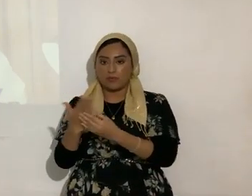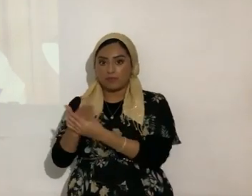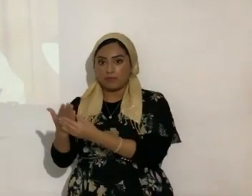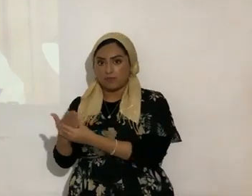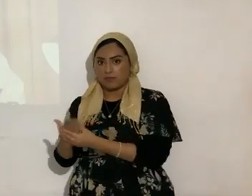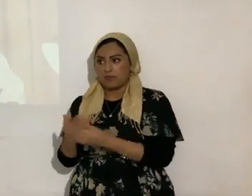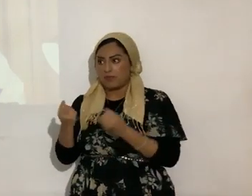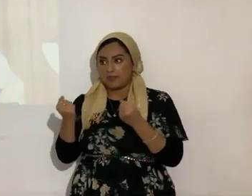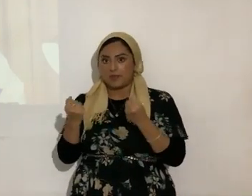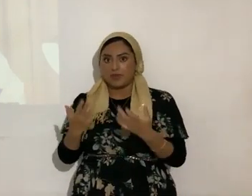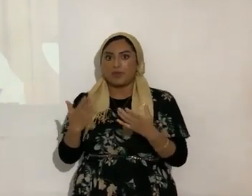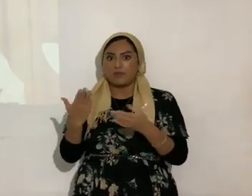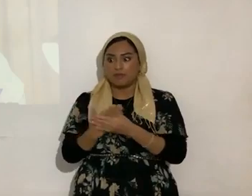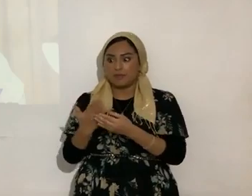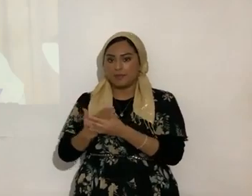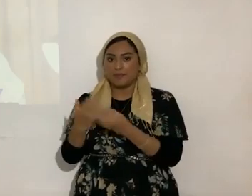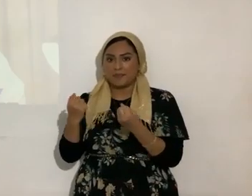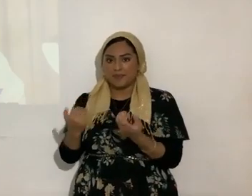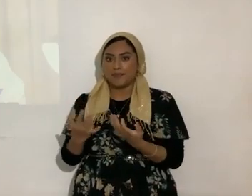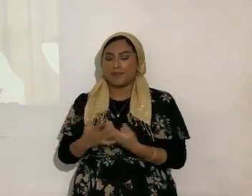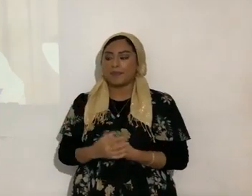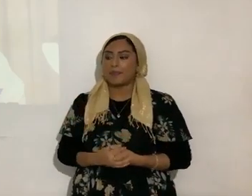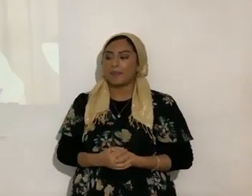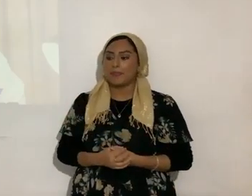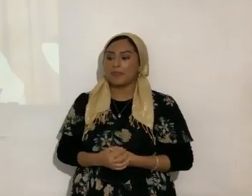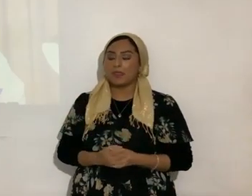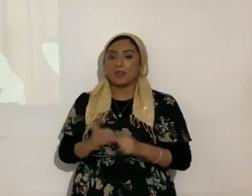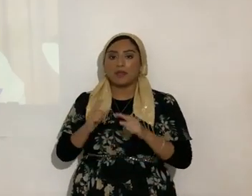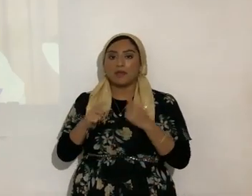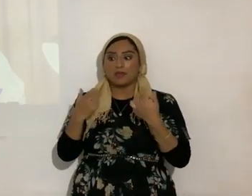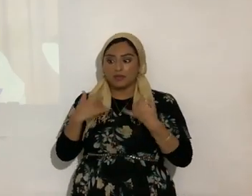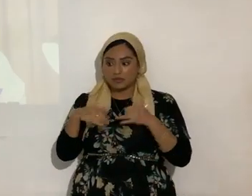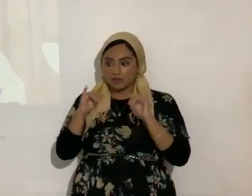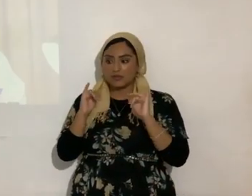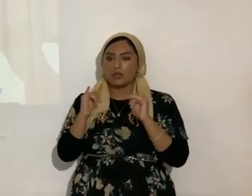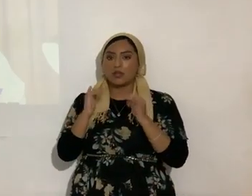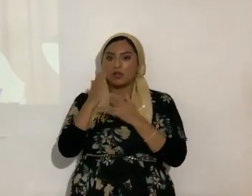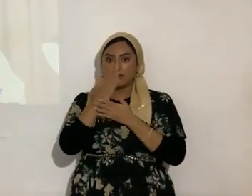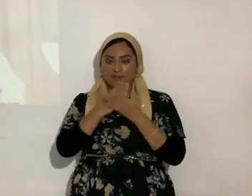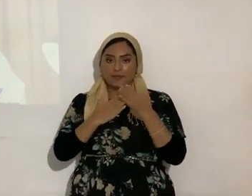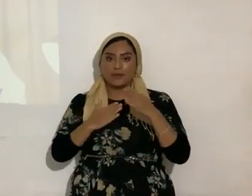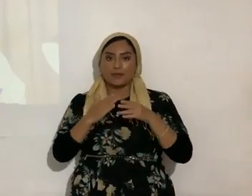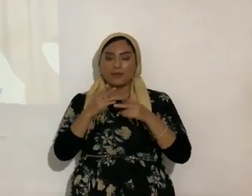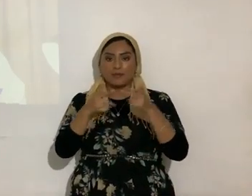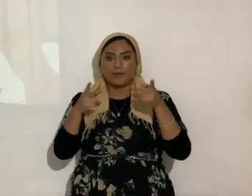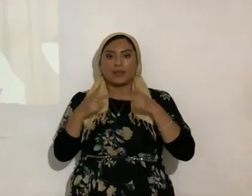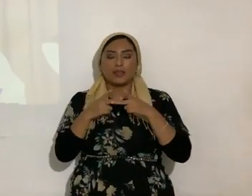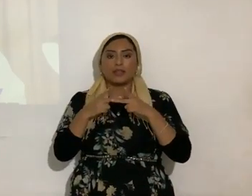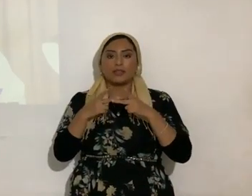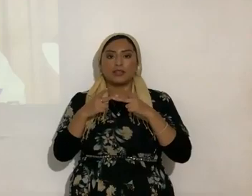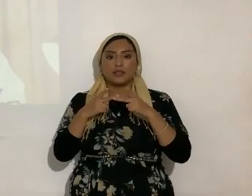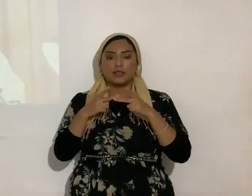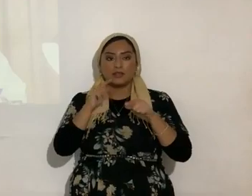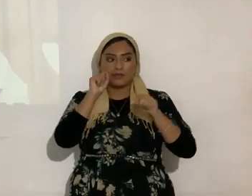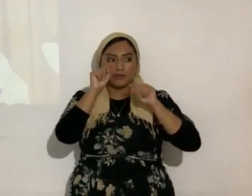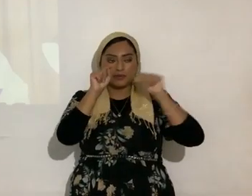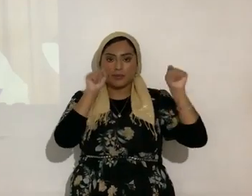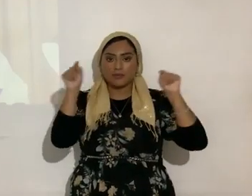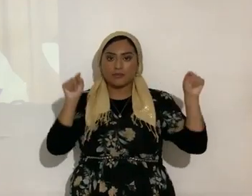eran miles de periódicos, hermanos, pero todavía en algunas partes del país, de México y en otras partes del mundo todavía se